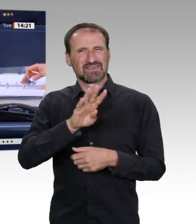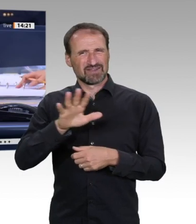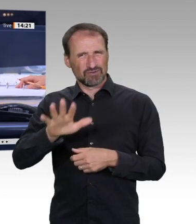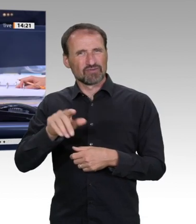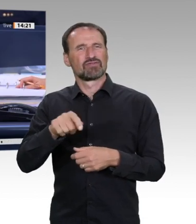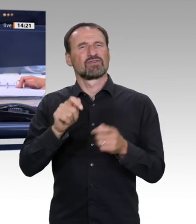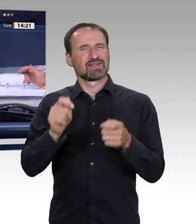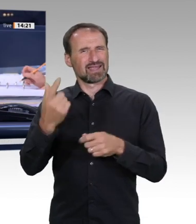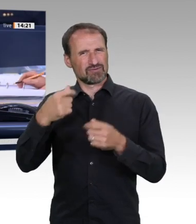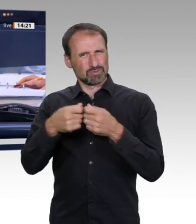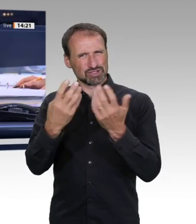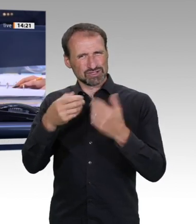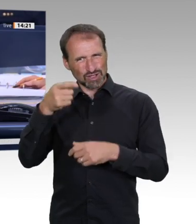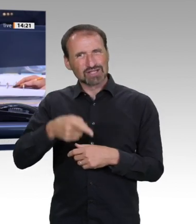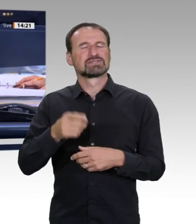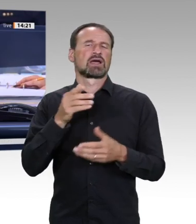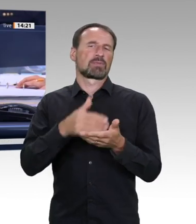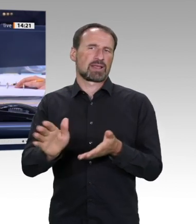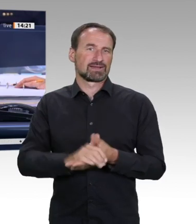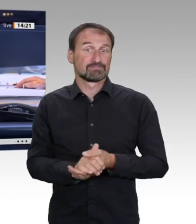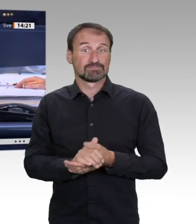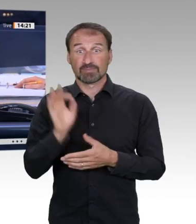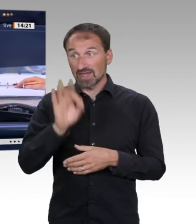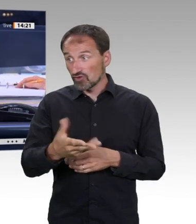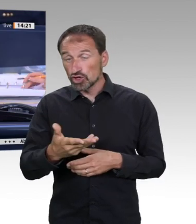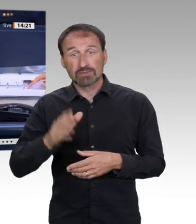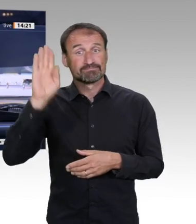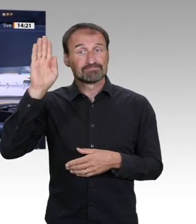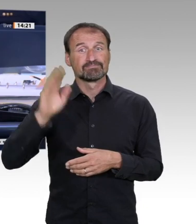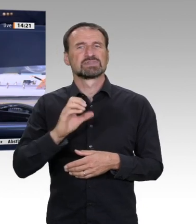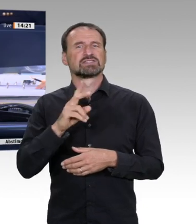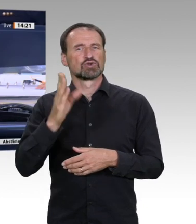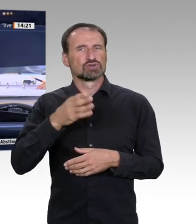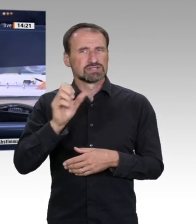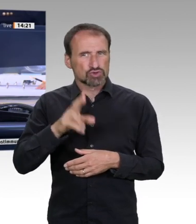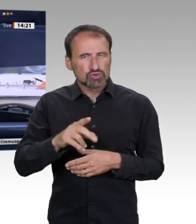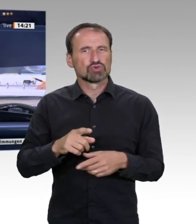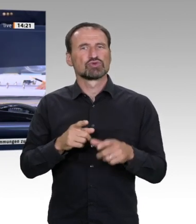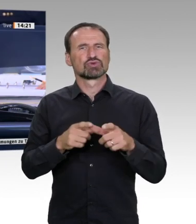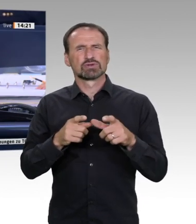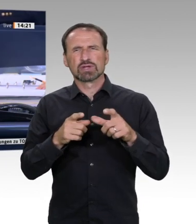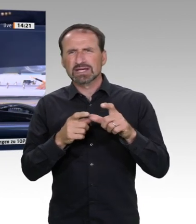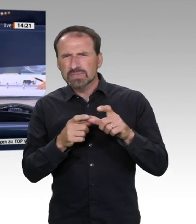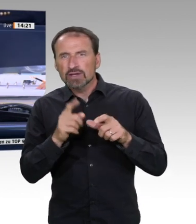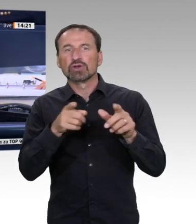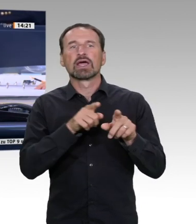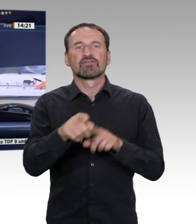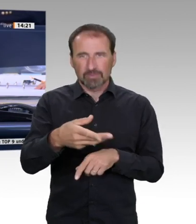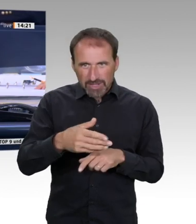mit dem Titel Chancen der Digitalisierung nutzen, Papierverbrauch reduzieren und die Umwelt schonen. Der Ausschuss empfiehlt es, eine Beschlussempfehlung auf Drucksache 19